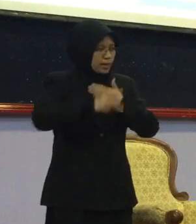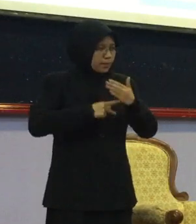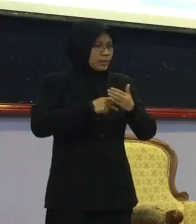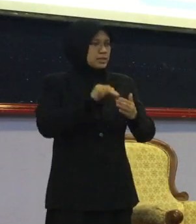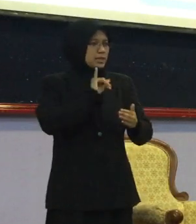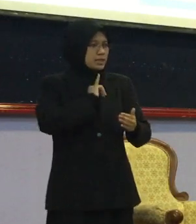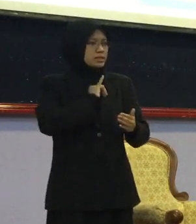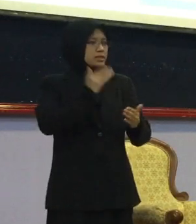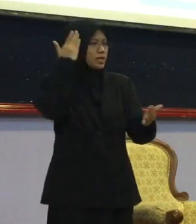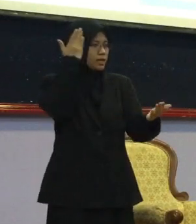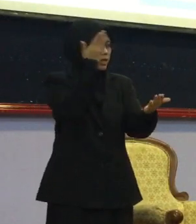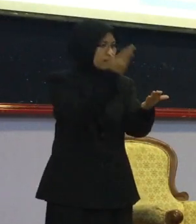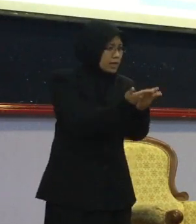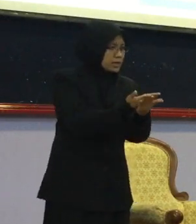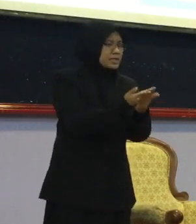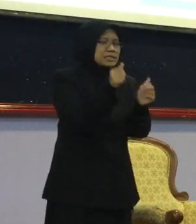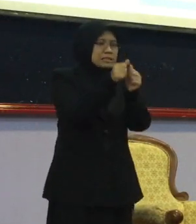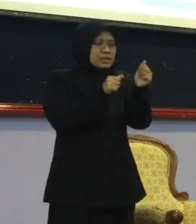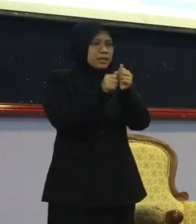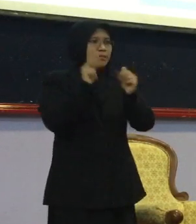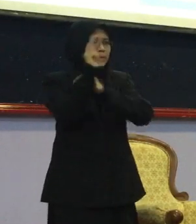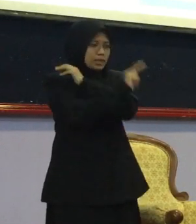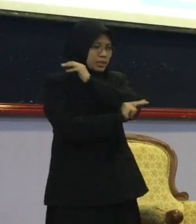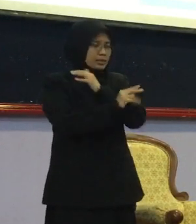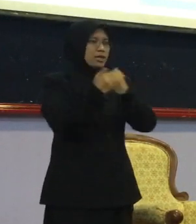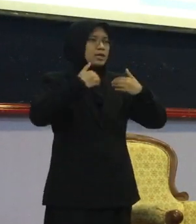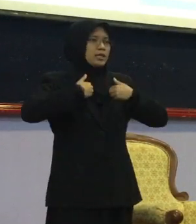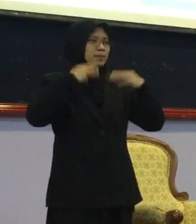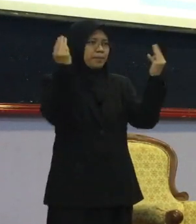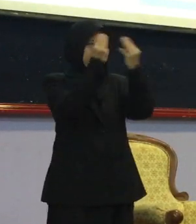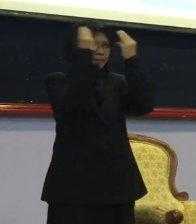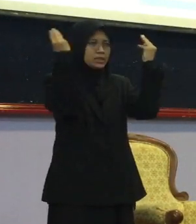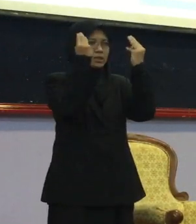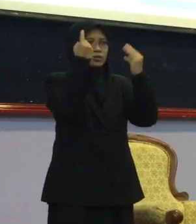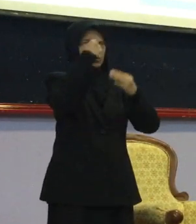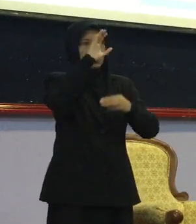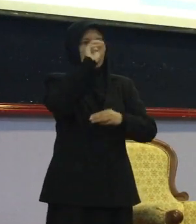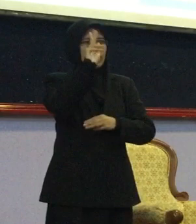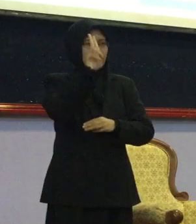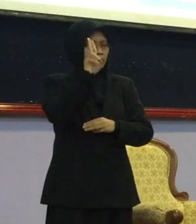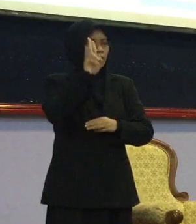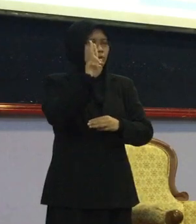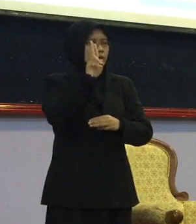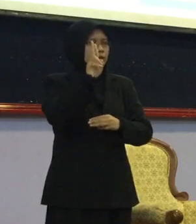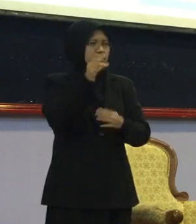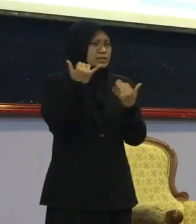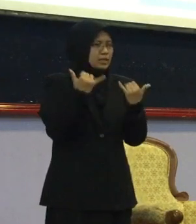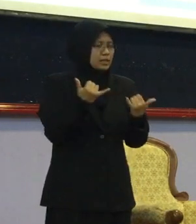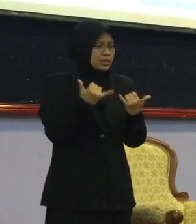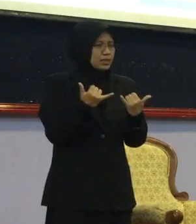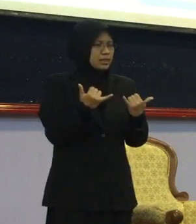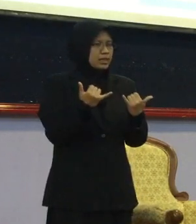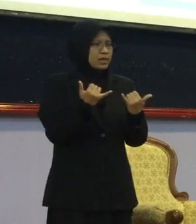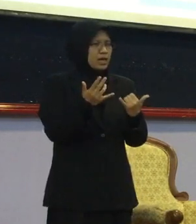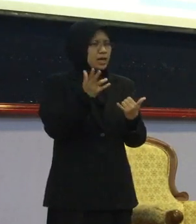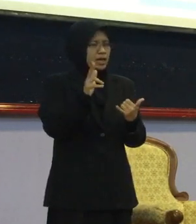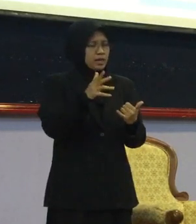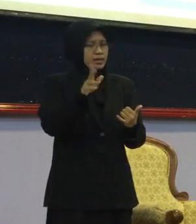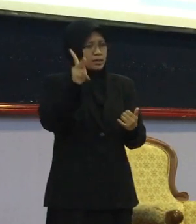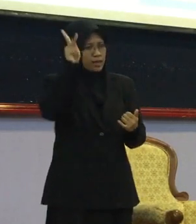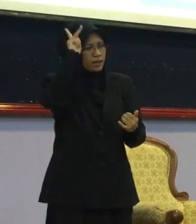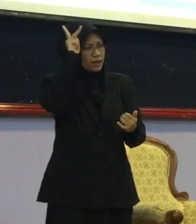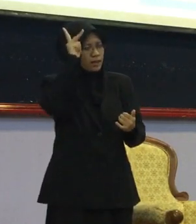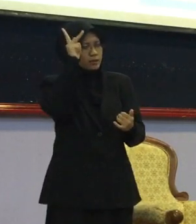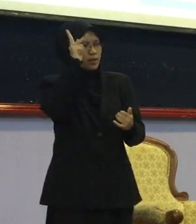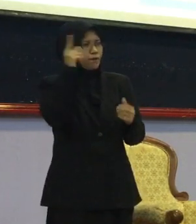Bangsaan Supaya Di negeri-negeri Ada majlis Majlis OKU Sebab sekarang ni Hanya Kelantan Mendalui Dan mungkin InsyaAllah